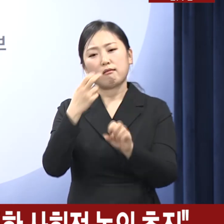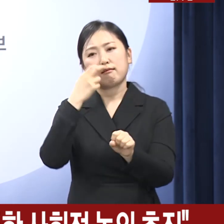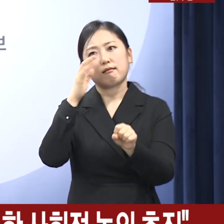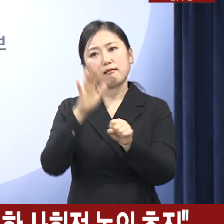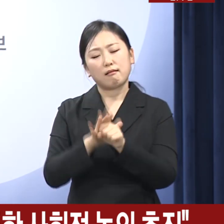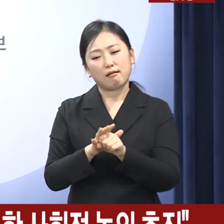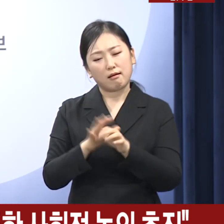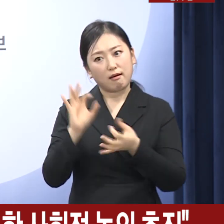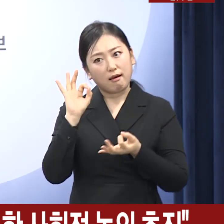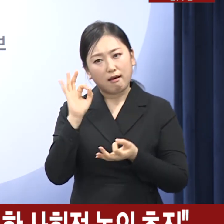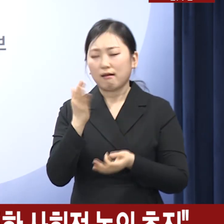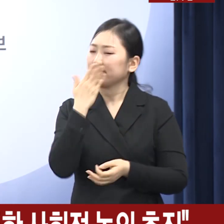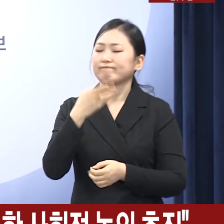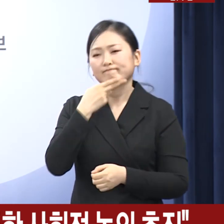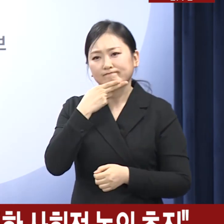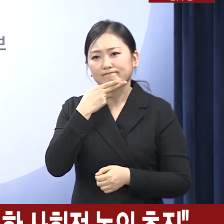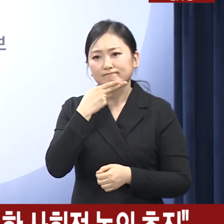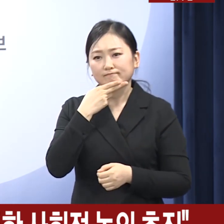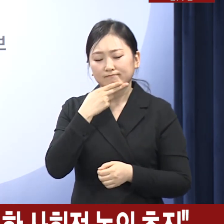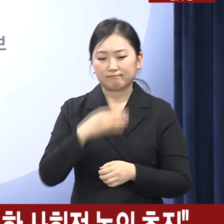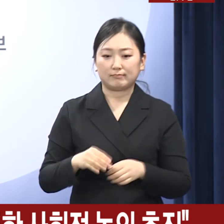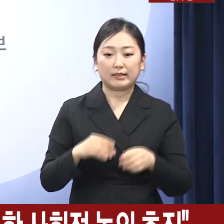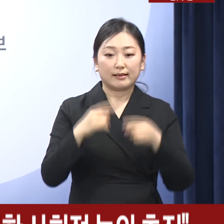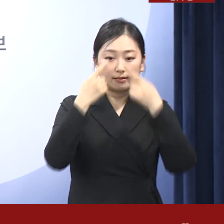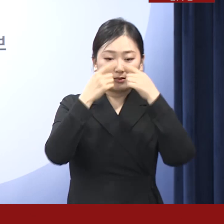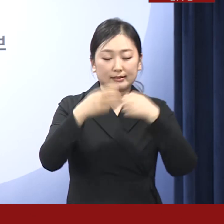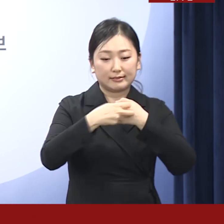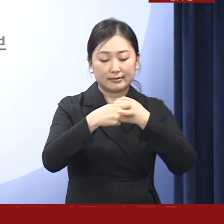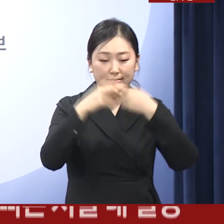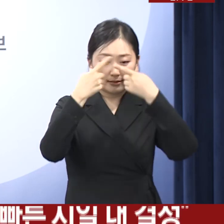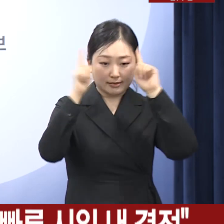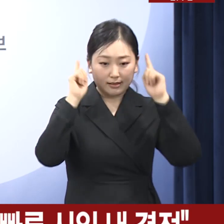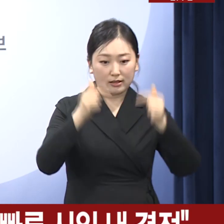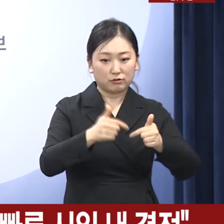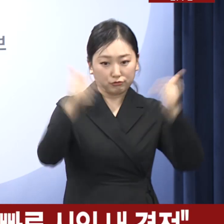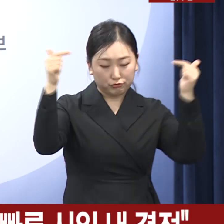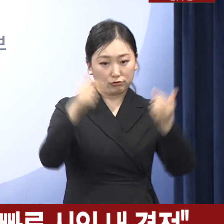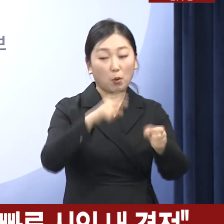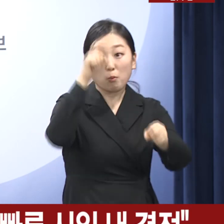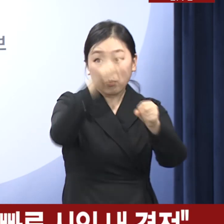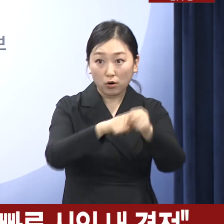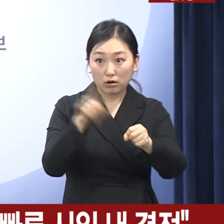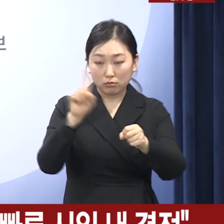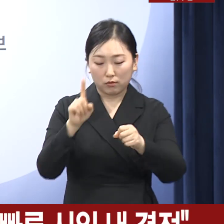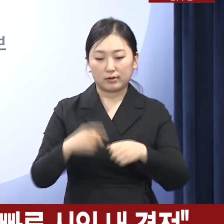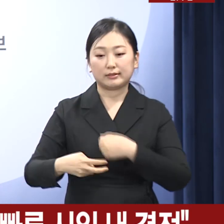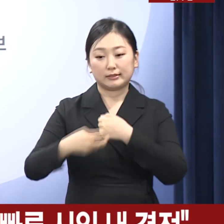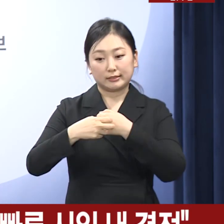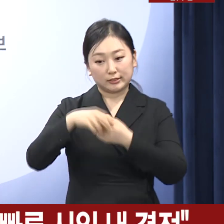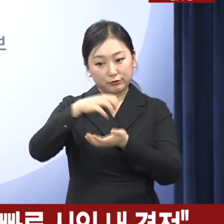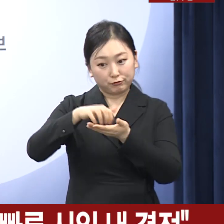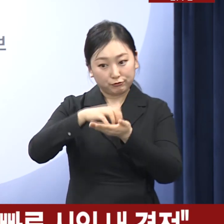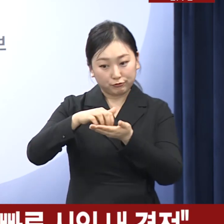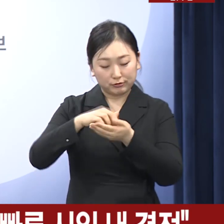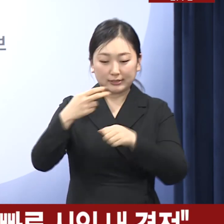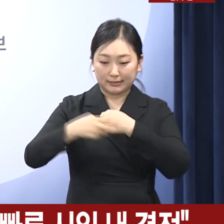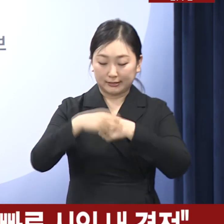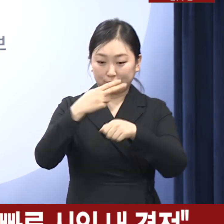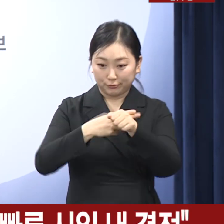수만은 없습니다. 의대 정원 확대의 목적은 늘어난 의사 인력을 통해 국민 여러분들께서